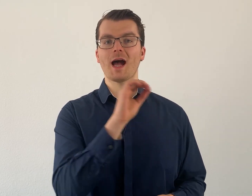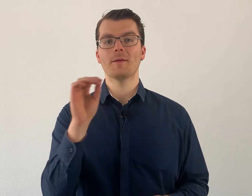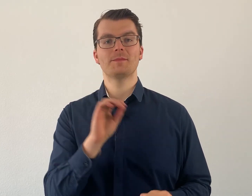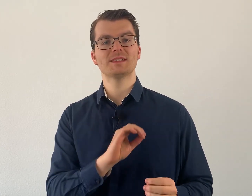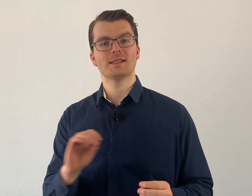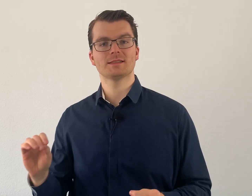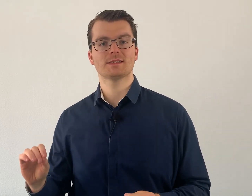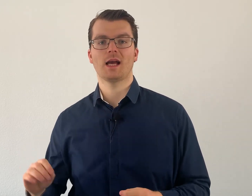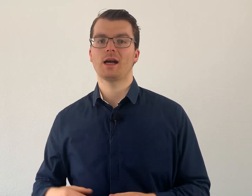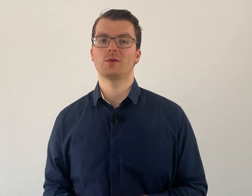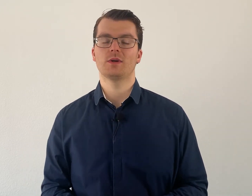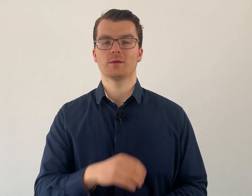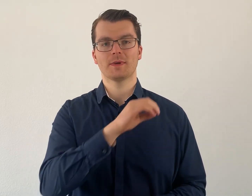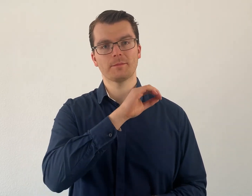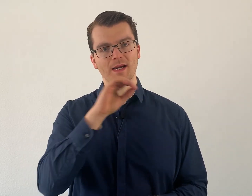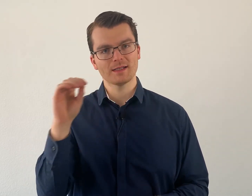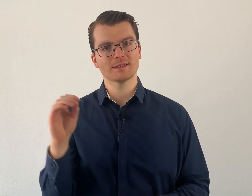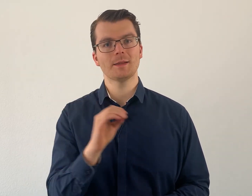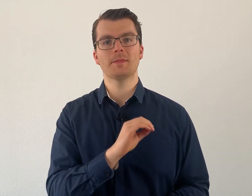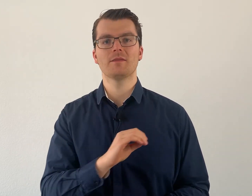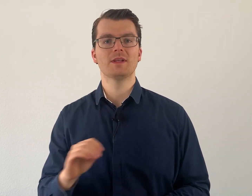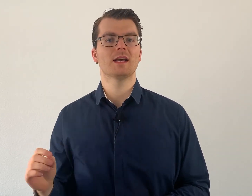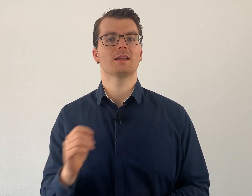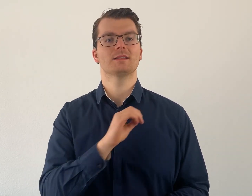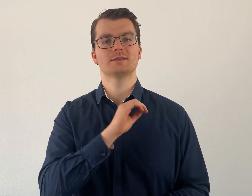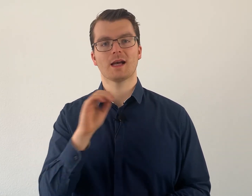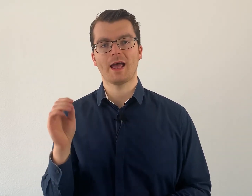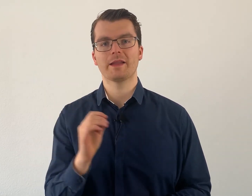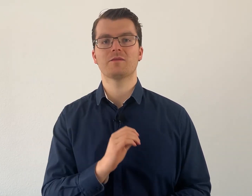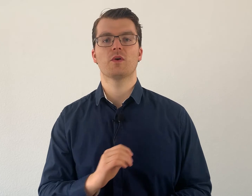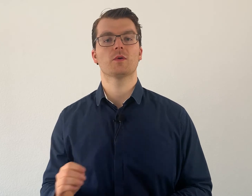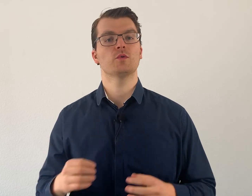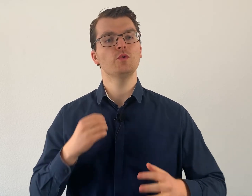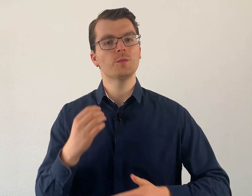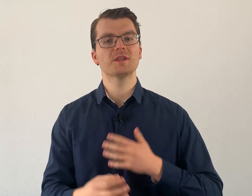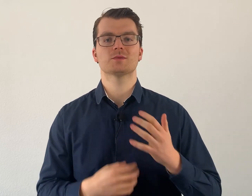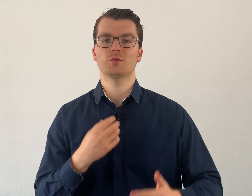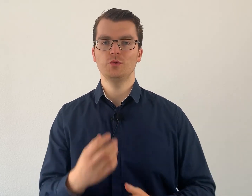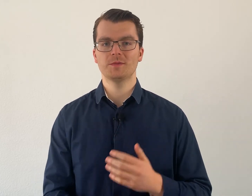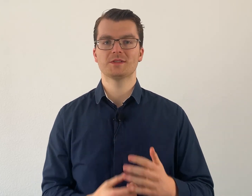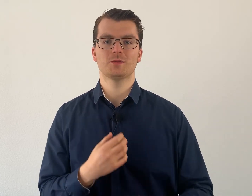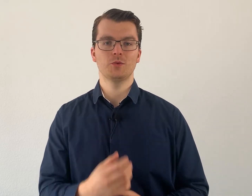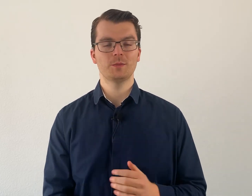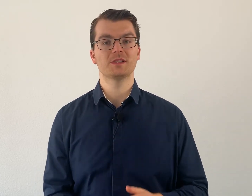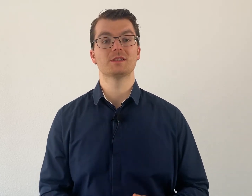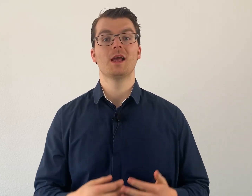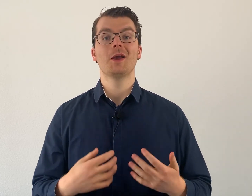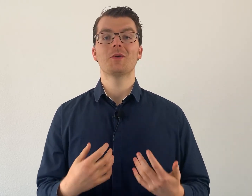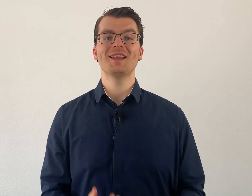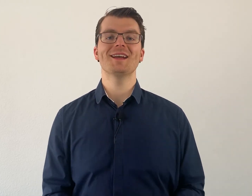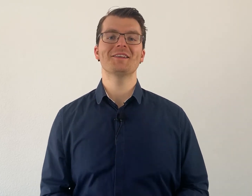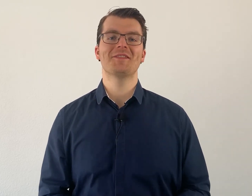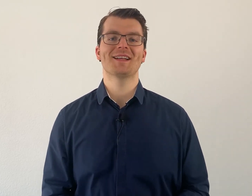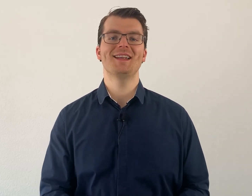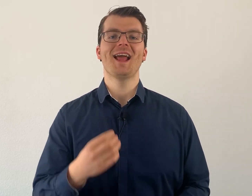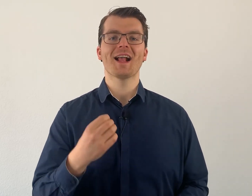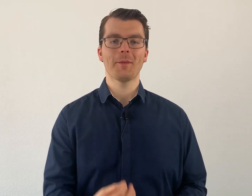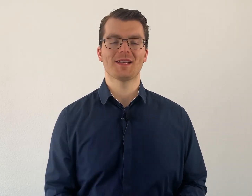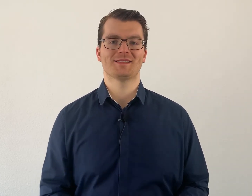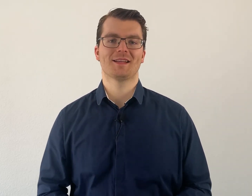bis STH durch. Und man macht das immer wieder in dieser Reihenfolge und übt es und übt es und übt es. Und irgendwann kann man es dann